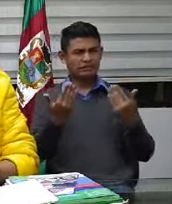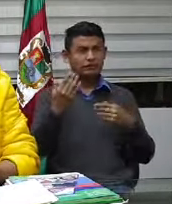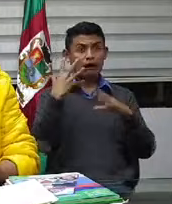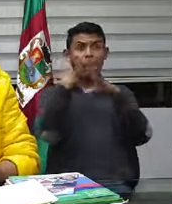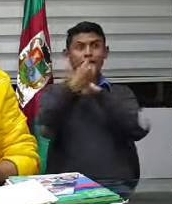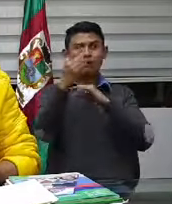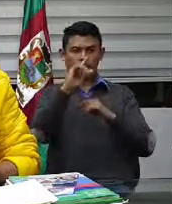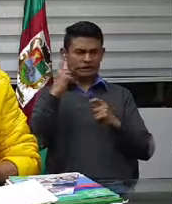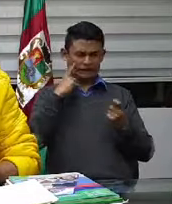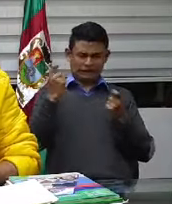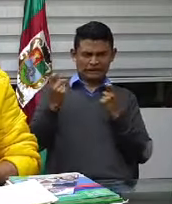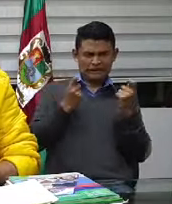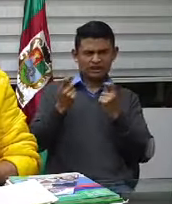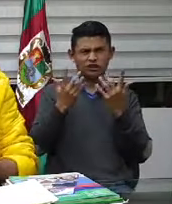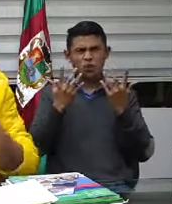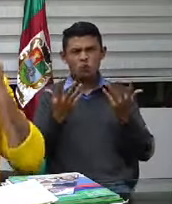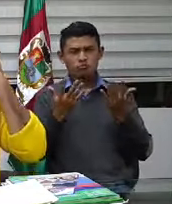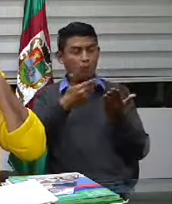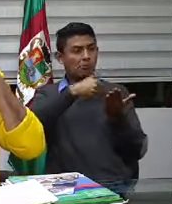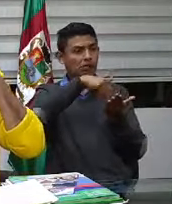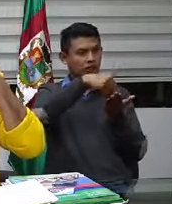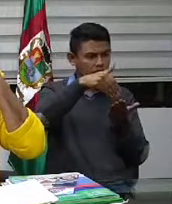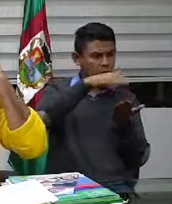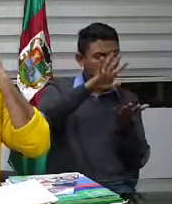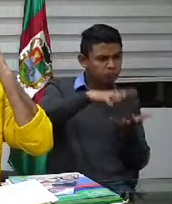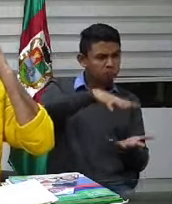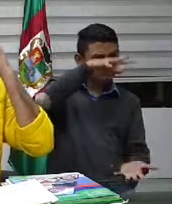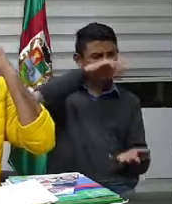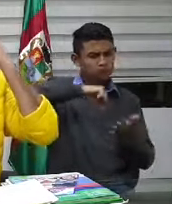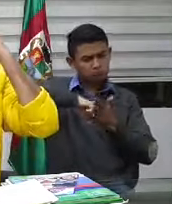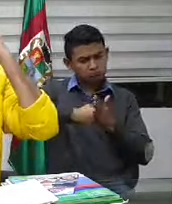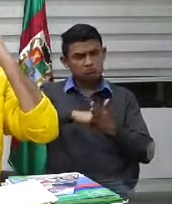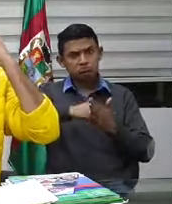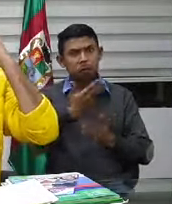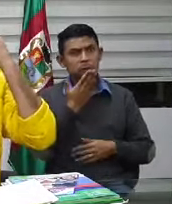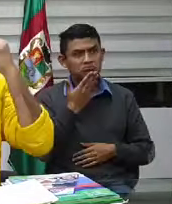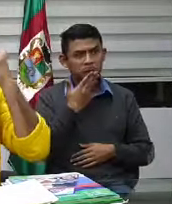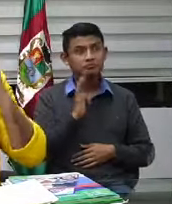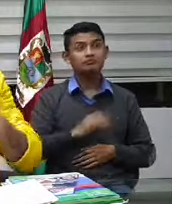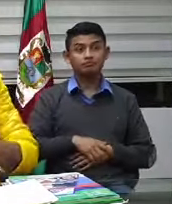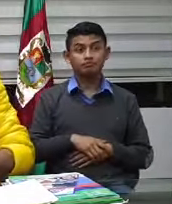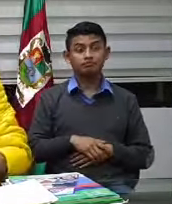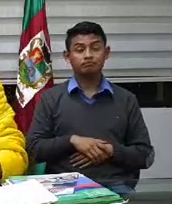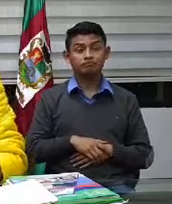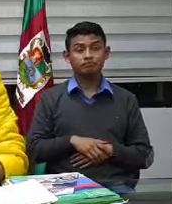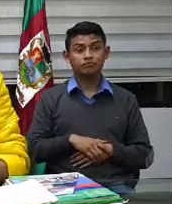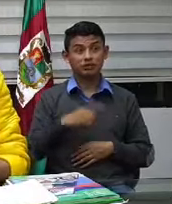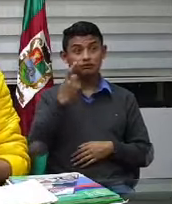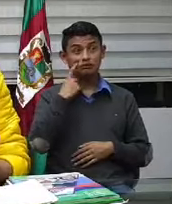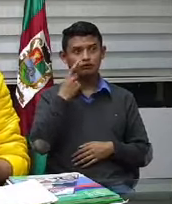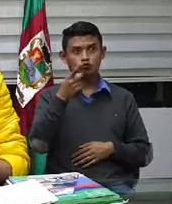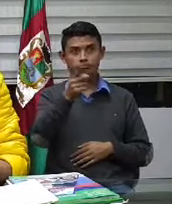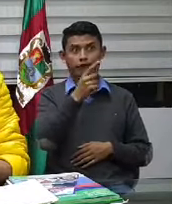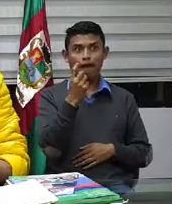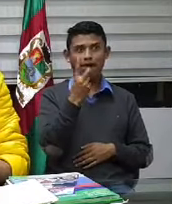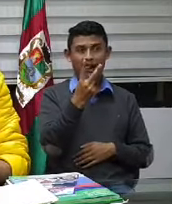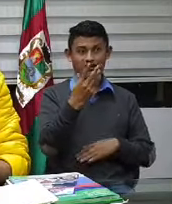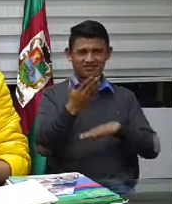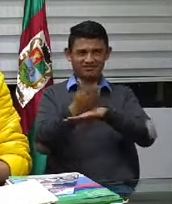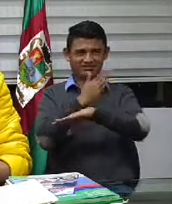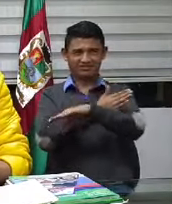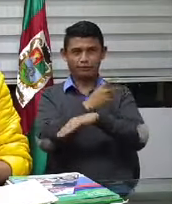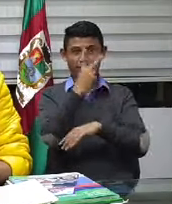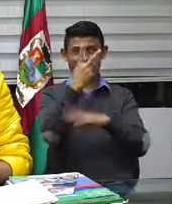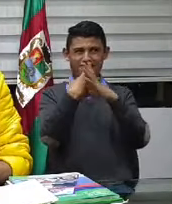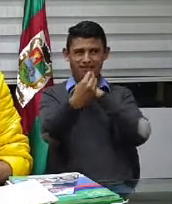y para irse abasteciendo. ¿De acuerdo? Igual va a haber la mitad de personas que había antes también comprando así que eso también va a permitir que nos